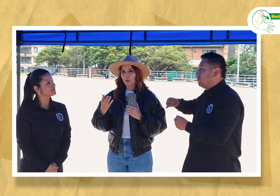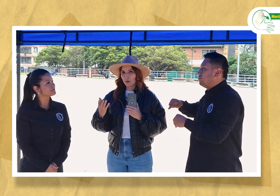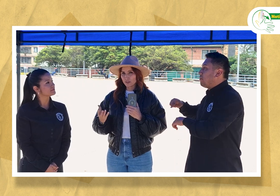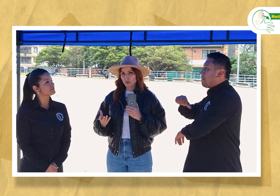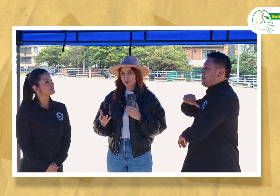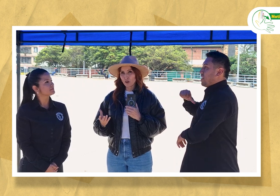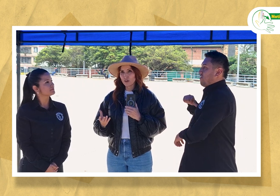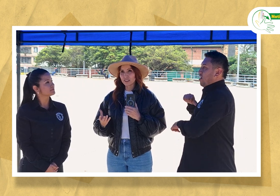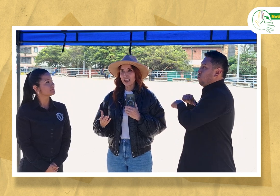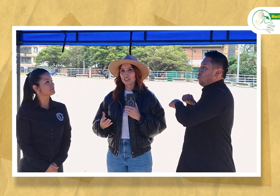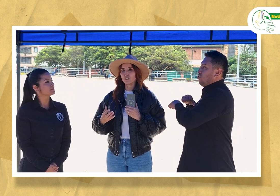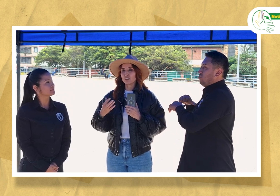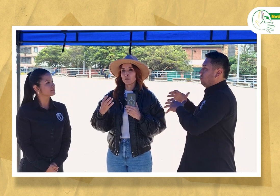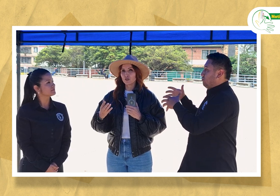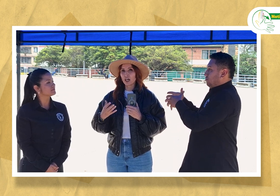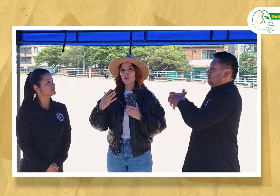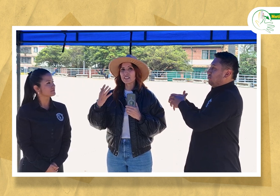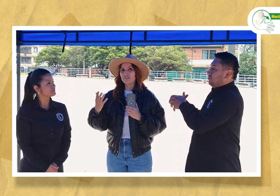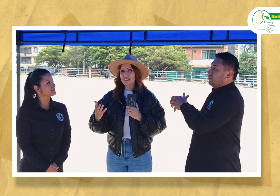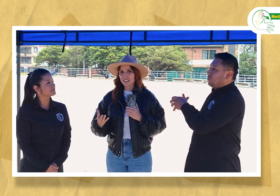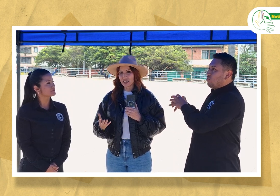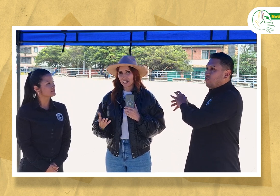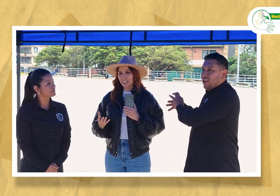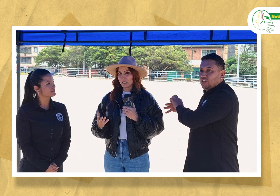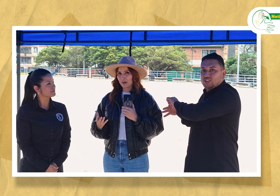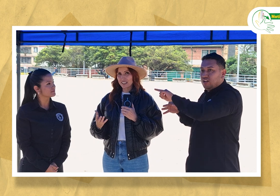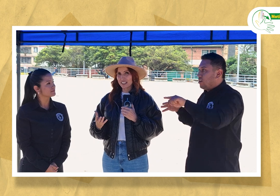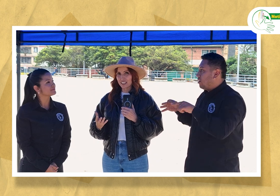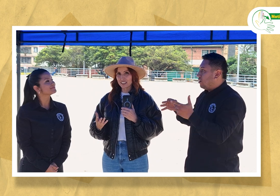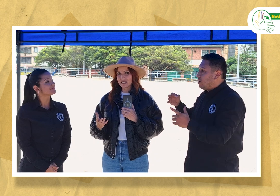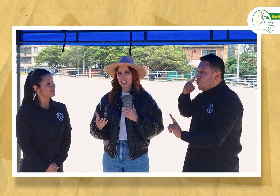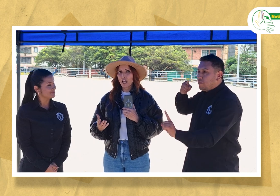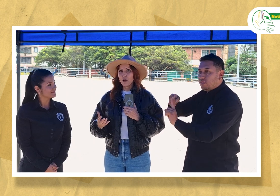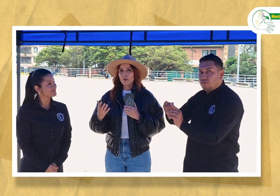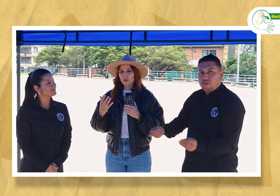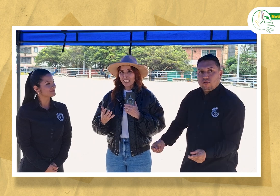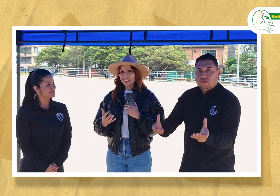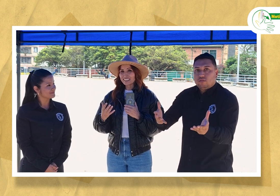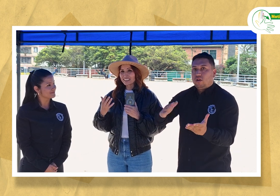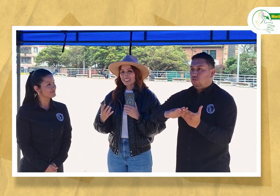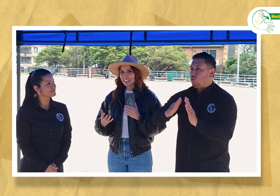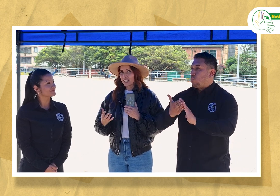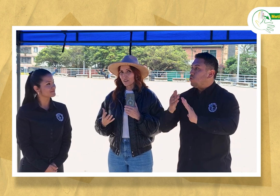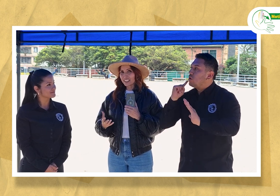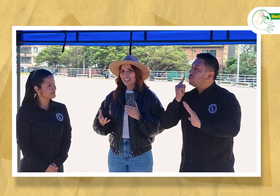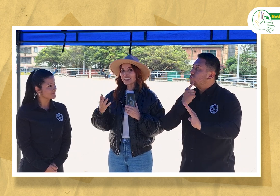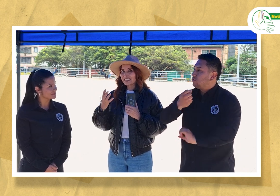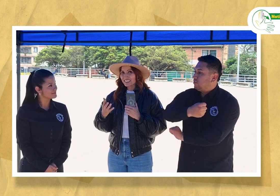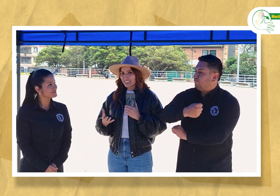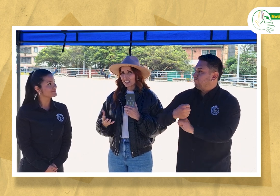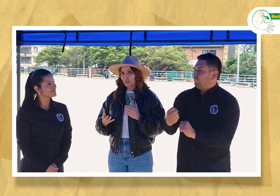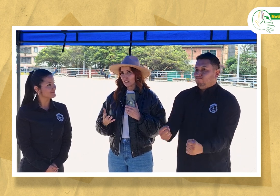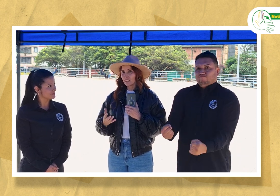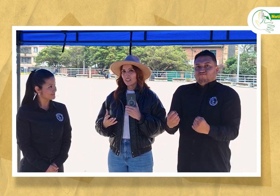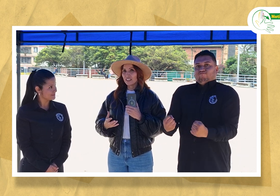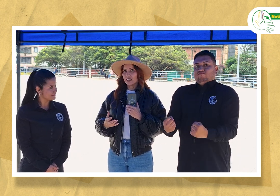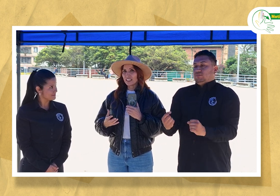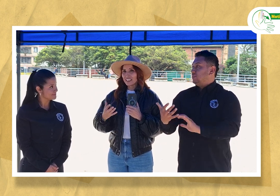población sorda, donde han buscado visibilizar la lengua de señas, pero porque es necesario que el distrito y el